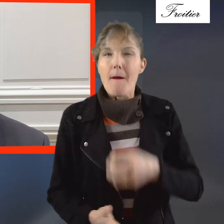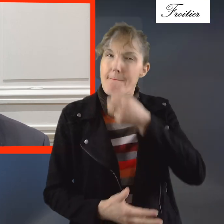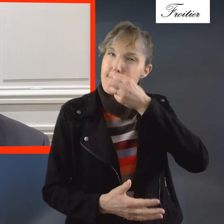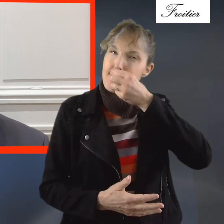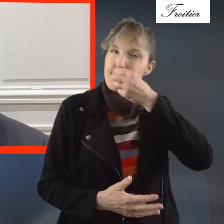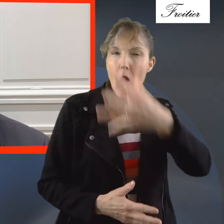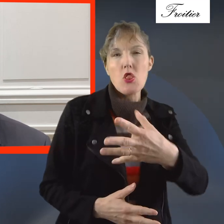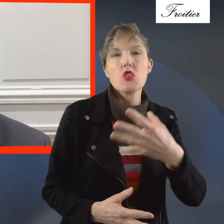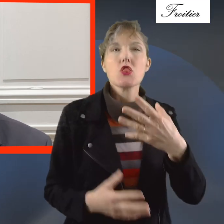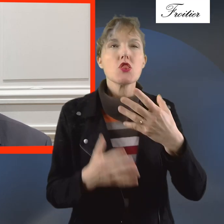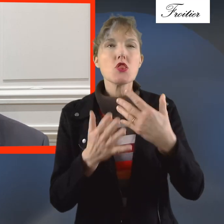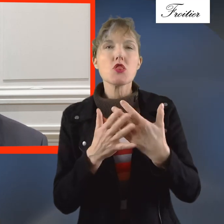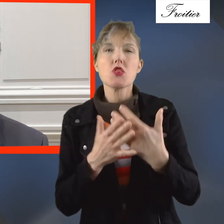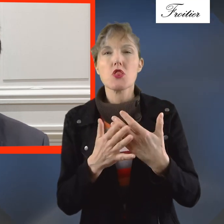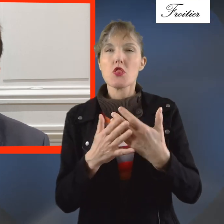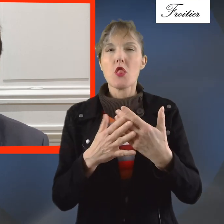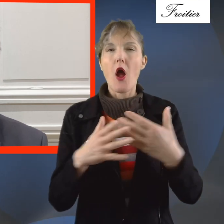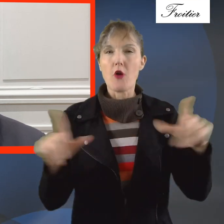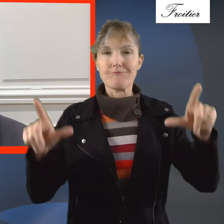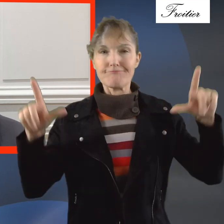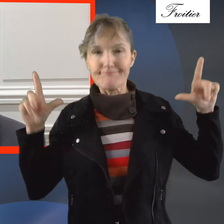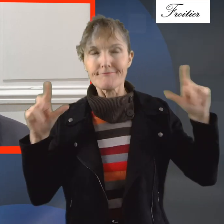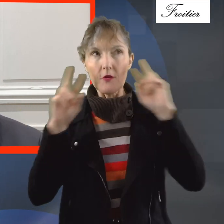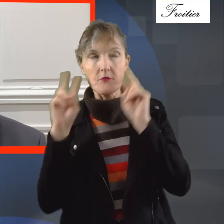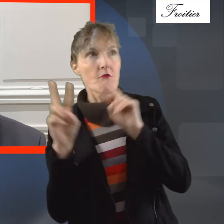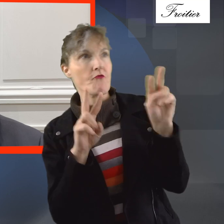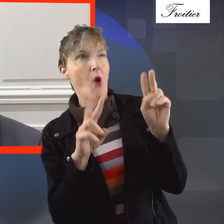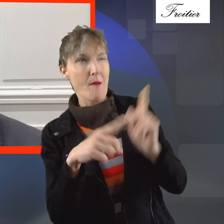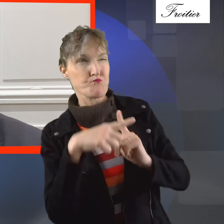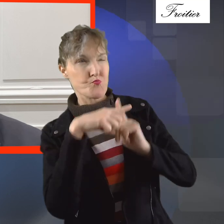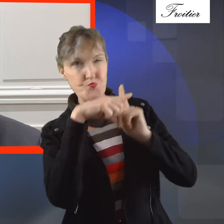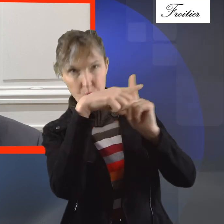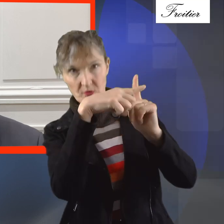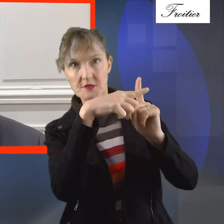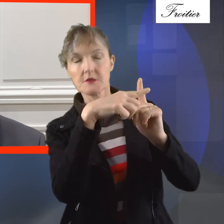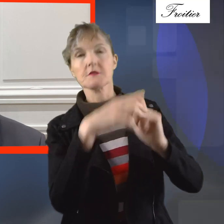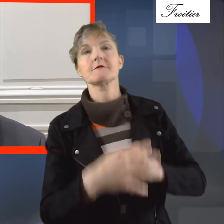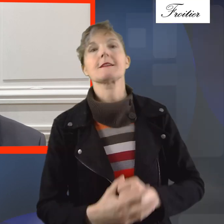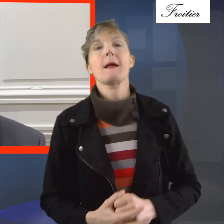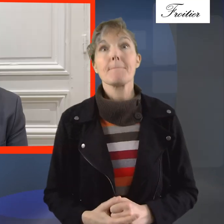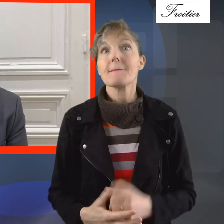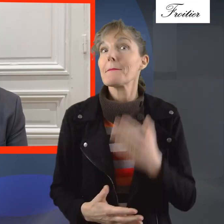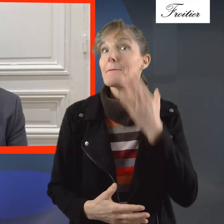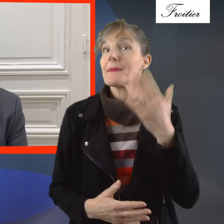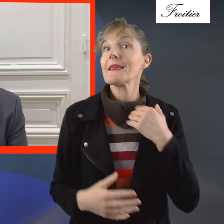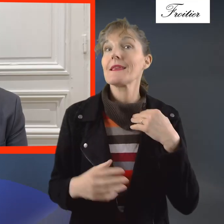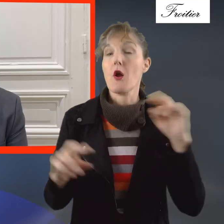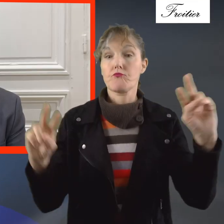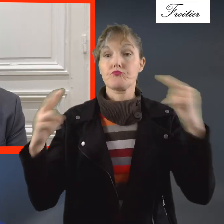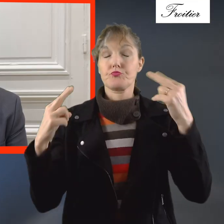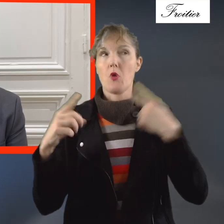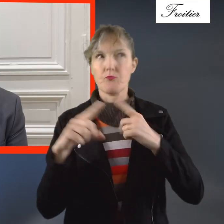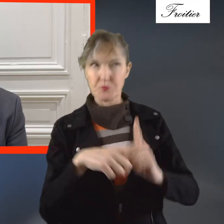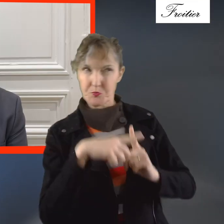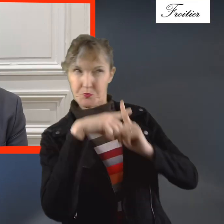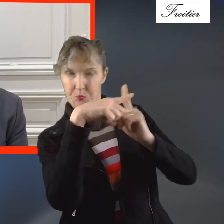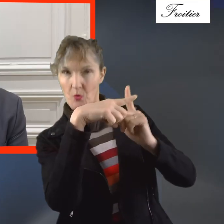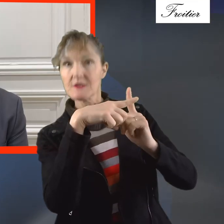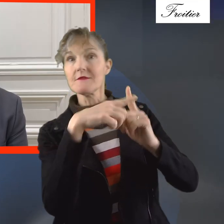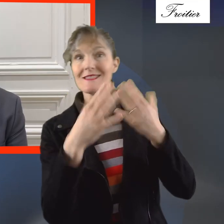à gagner une bonne réputation auprès de nos élus, auprès de nos concitoyens. Et si on a cette bonne réputation, ce qui